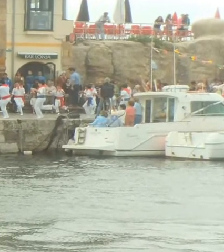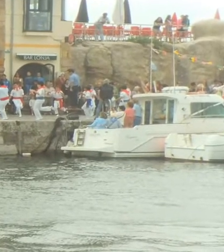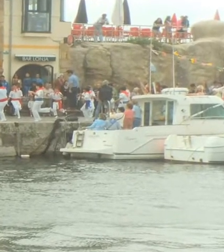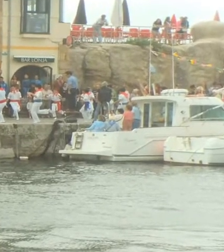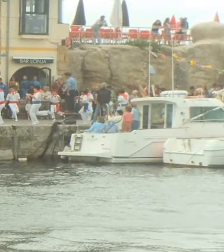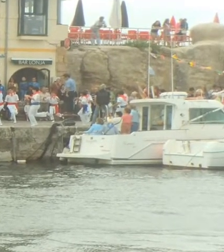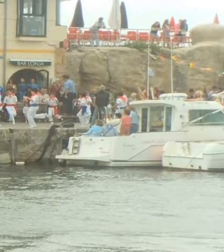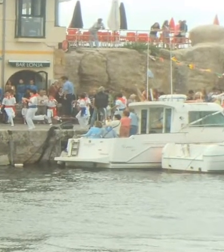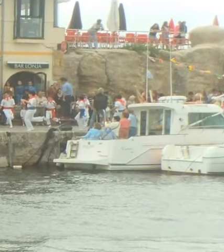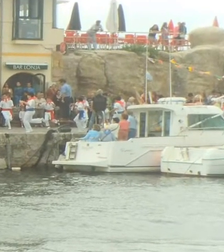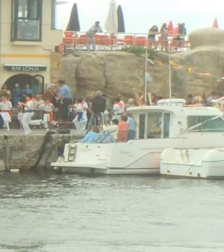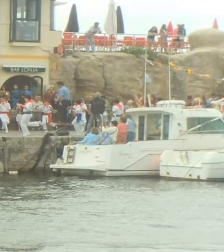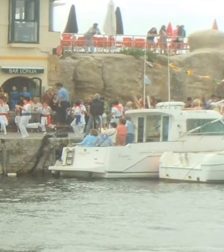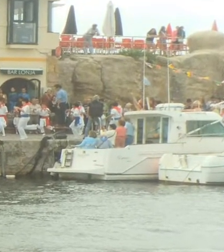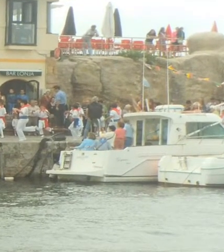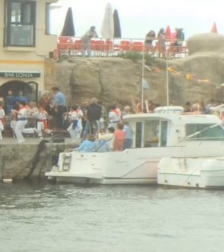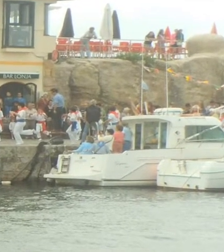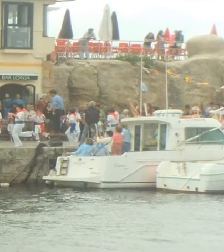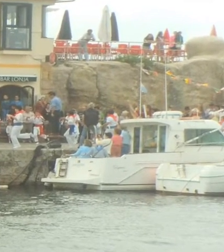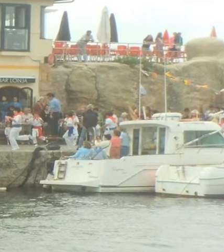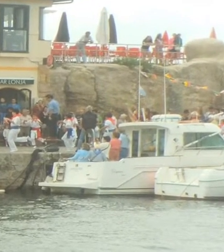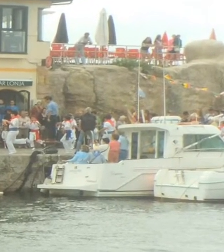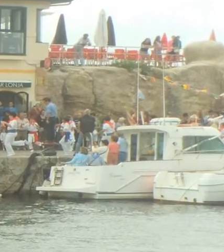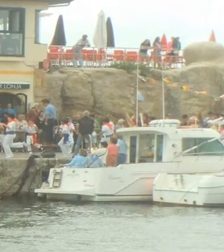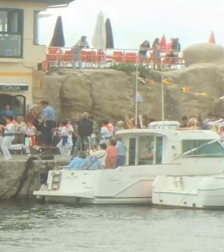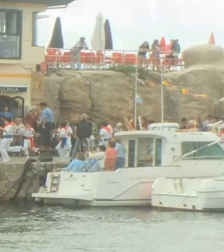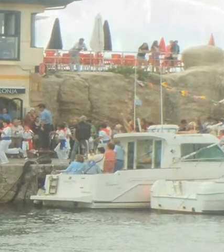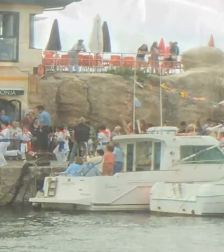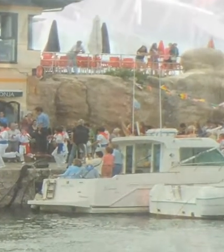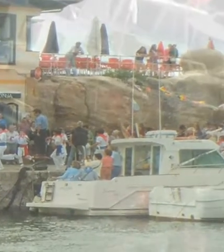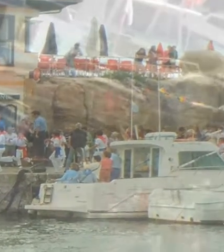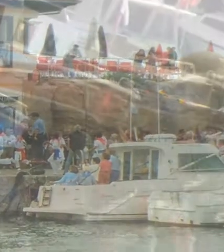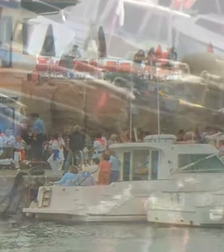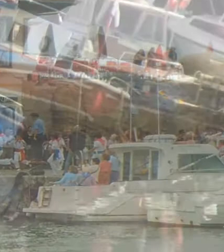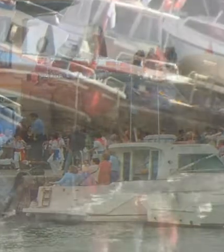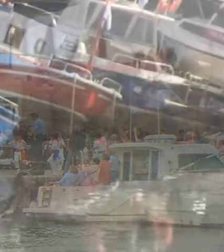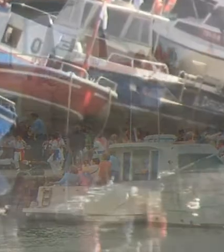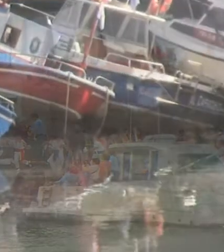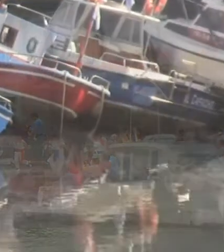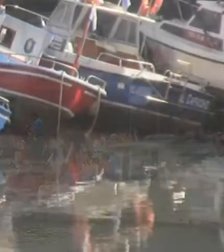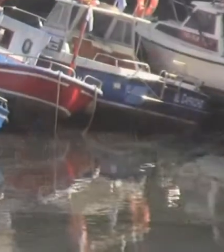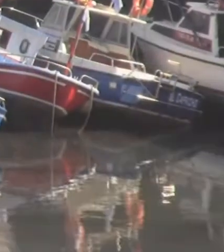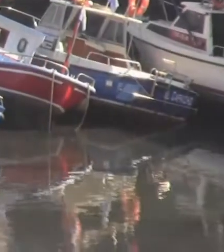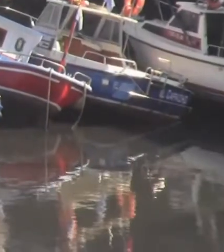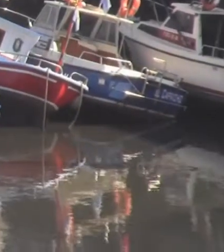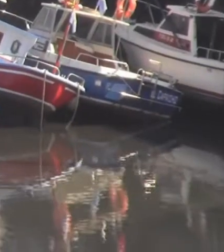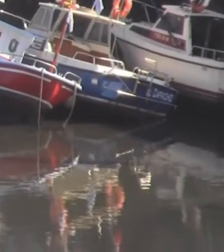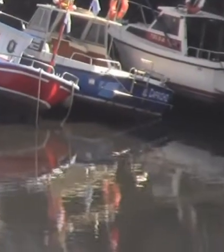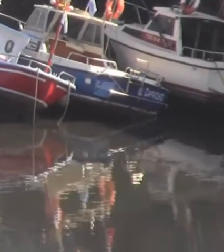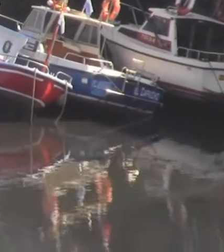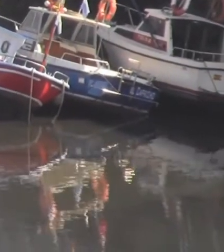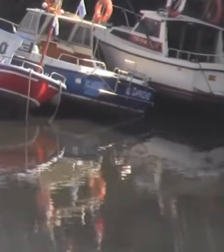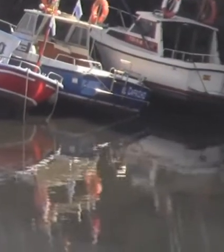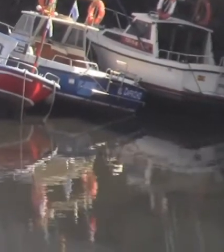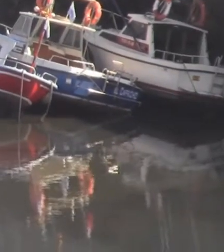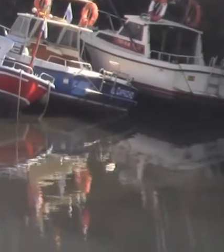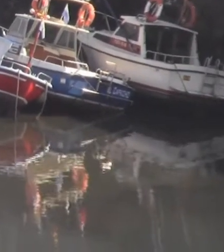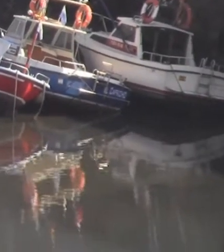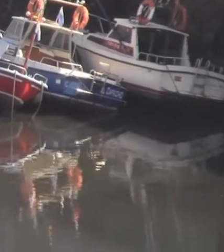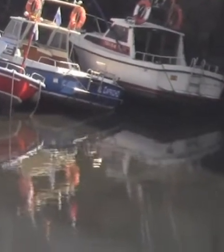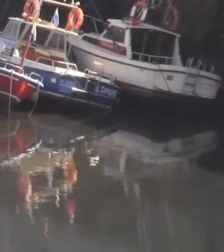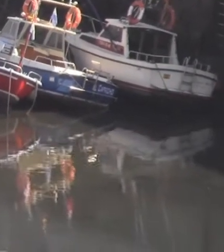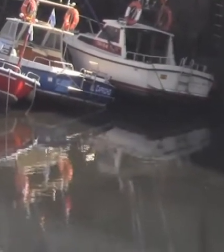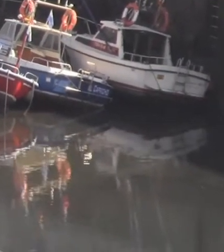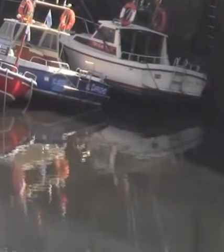lonja a su patrón San Cristóbal, acompañado de los picallos, cada 16 de julio. La actividad pesquera hoy en día es